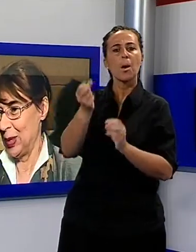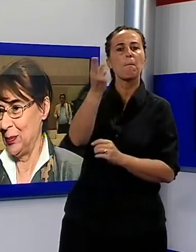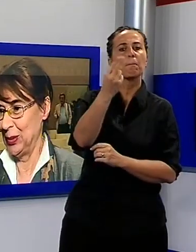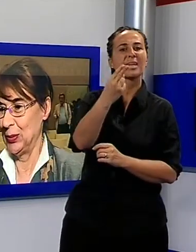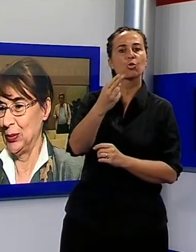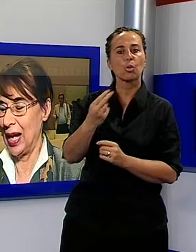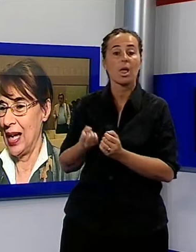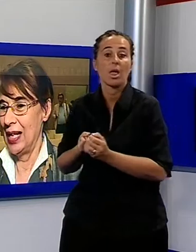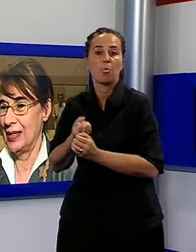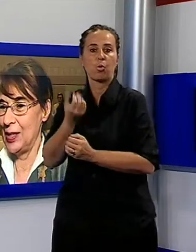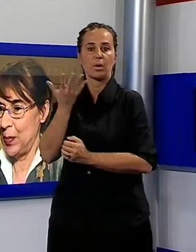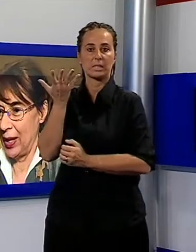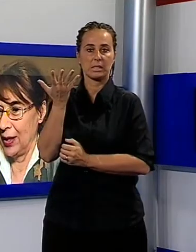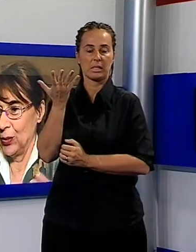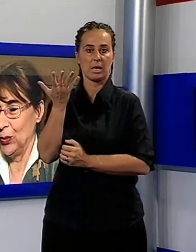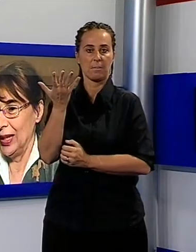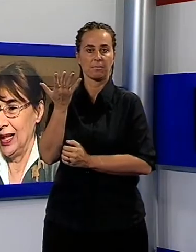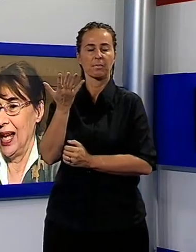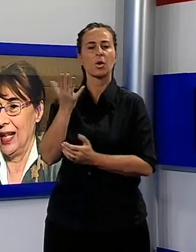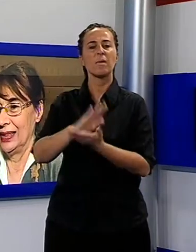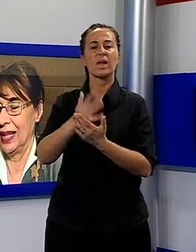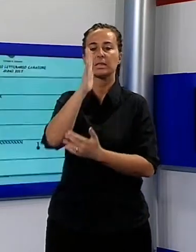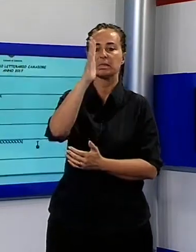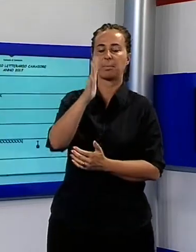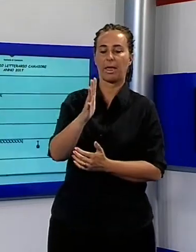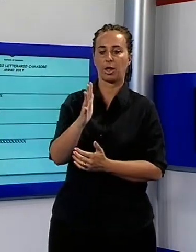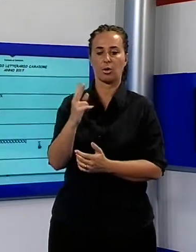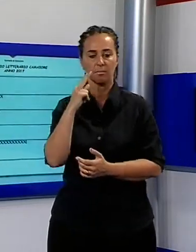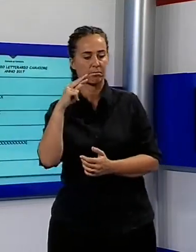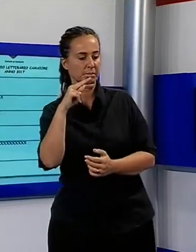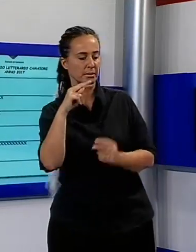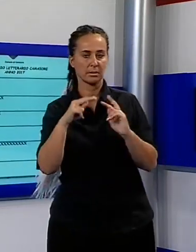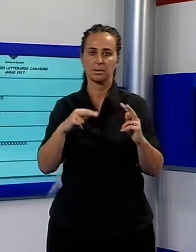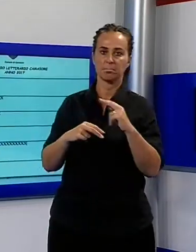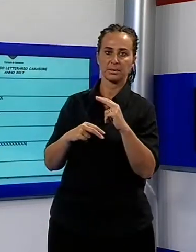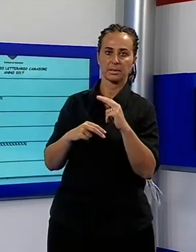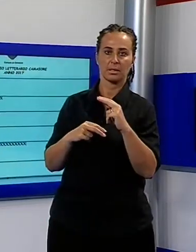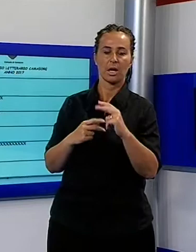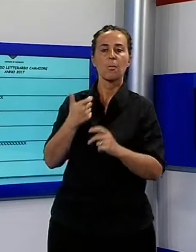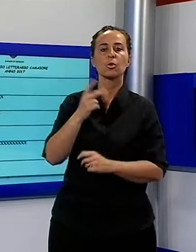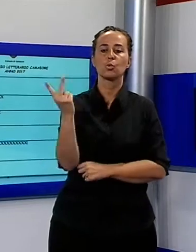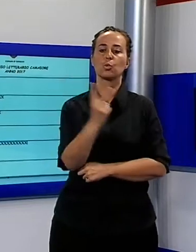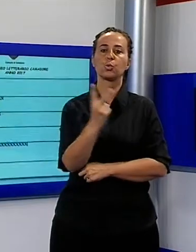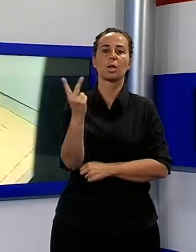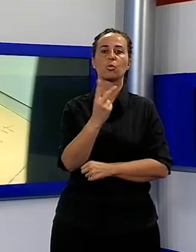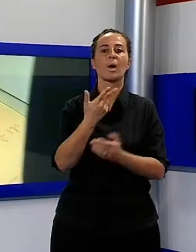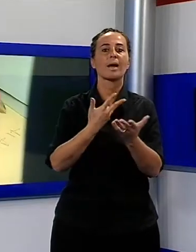la pittura. Si rispecchiano una nell'altra perché evocano la stessa visione metafisica. Quello che